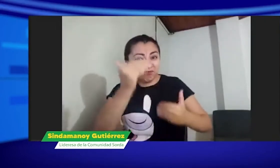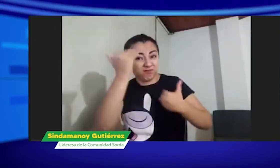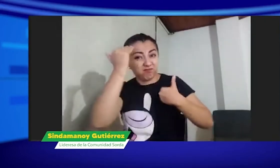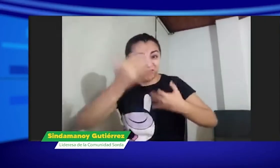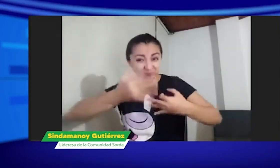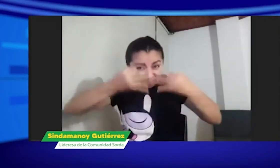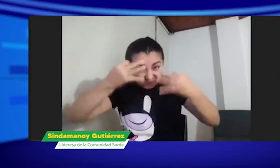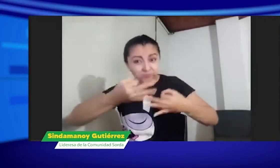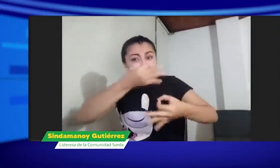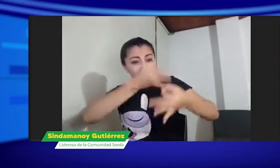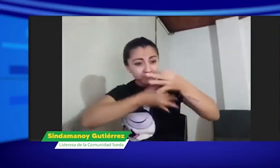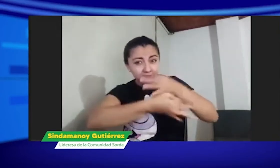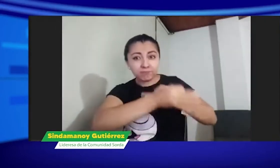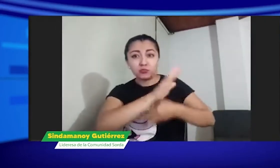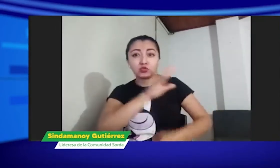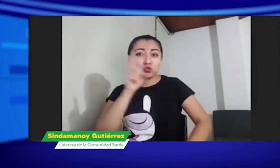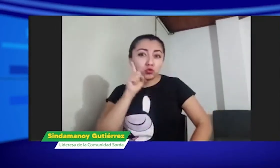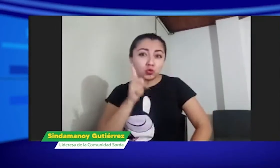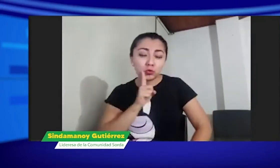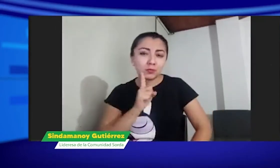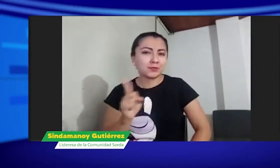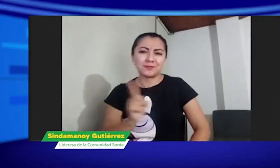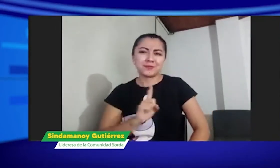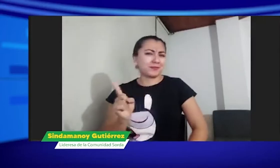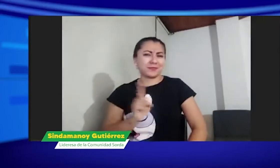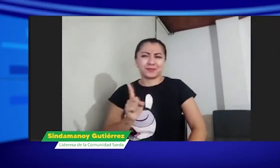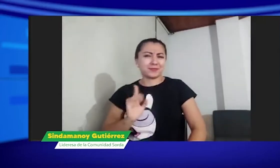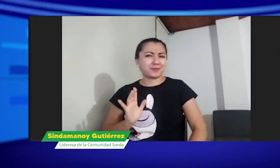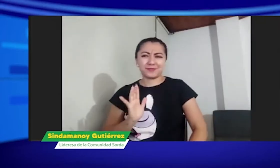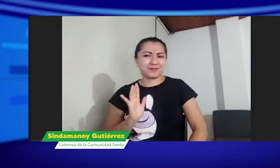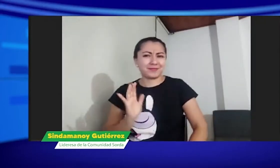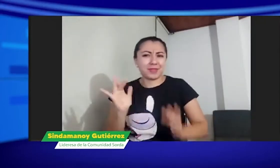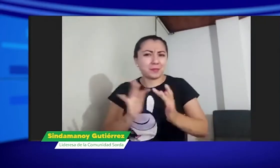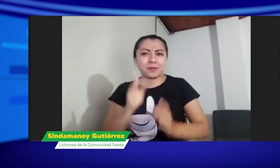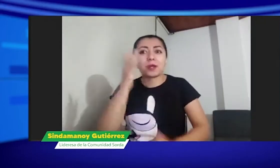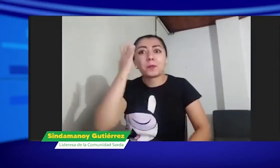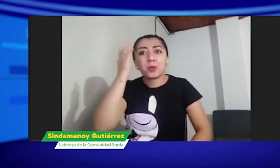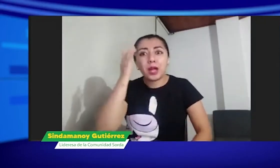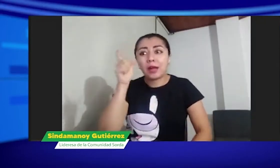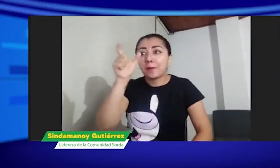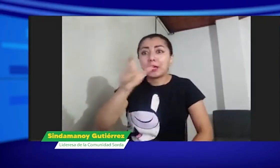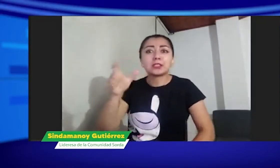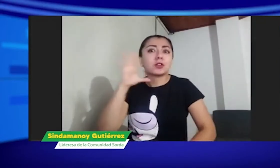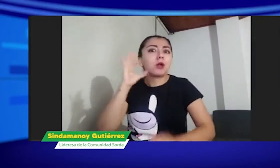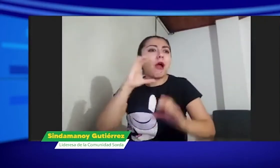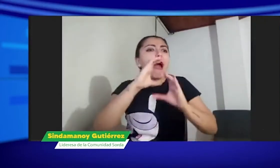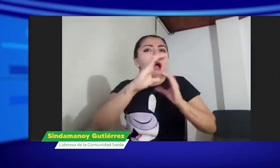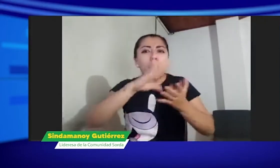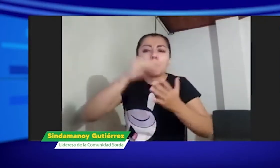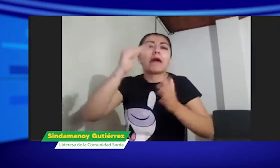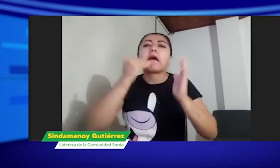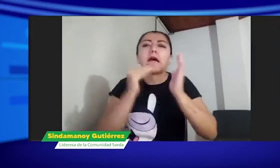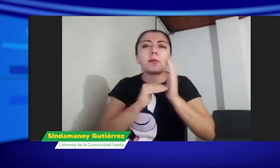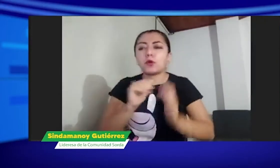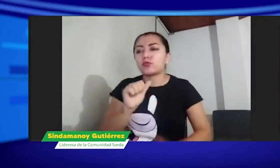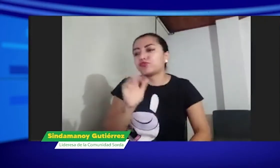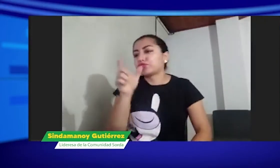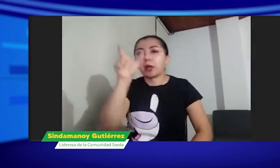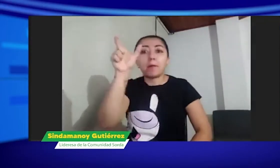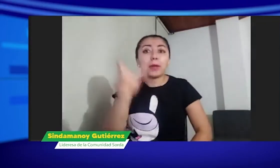comunicarse y ver muy bella la lengua de señas, pero nunca van a tener esa propiedad como personas